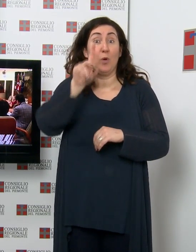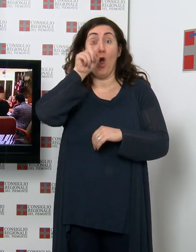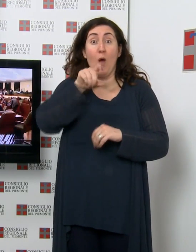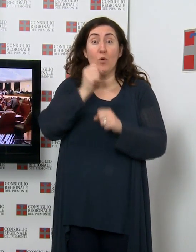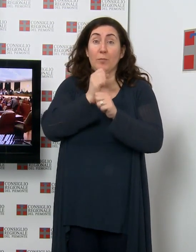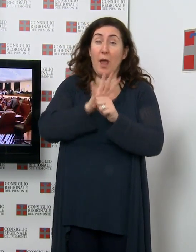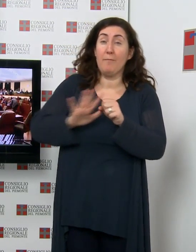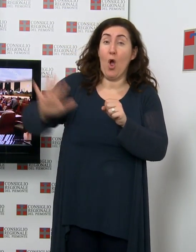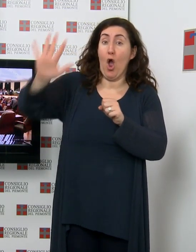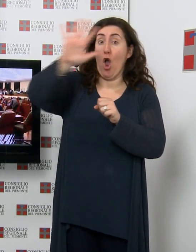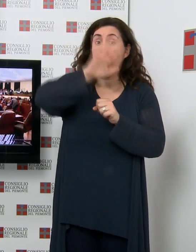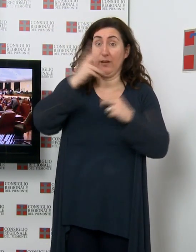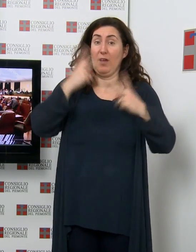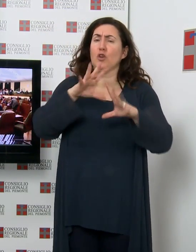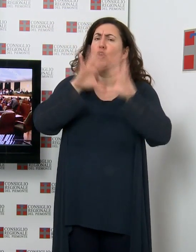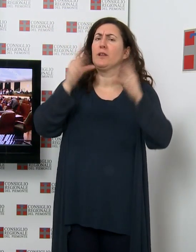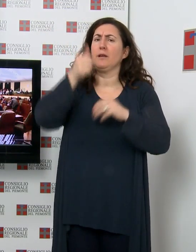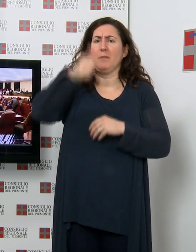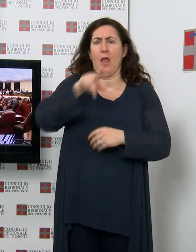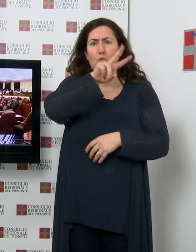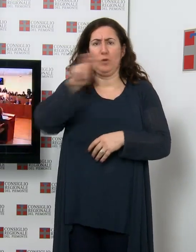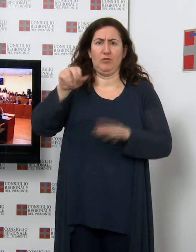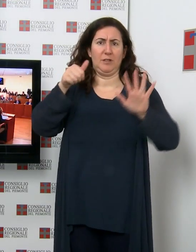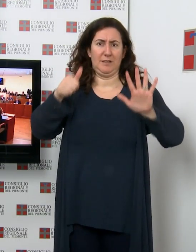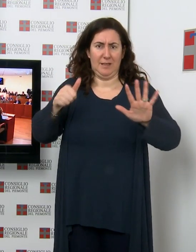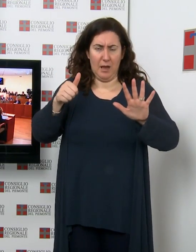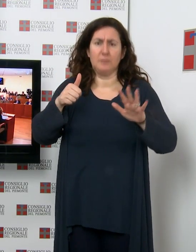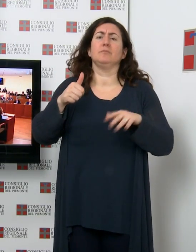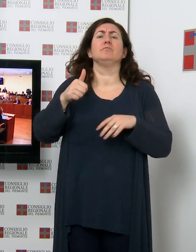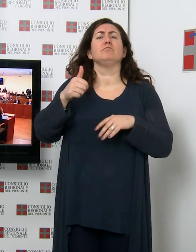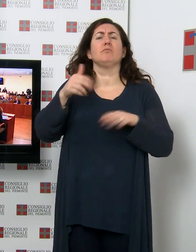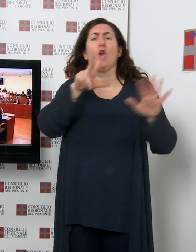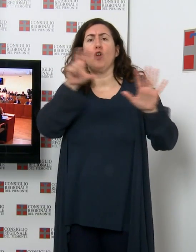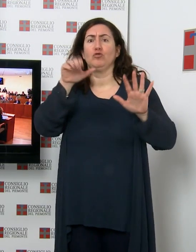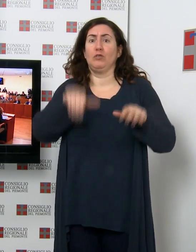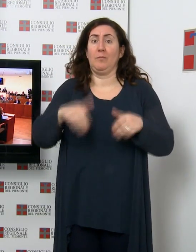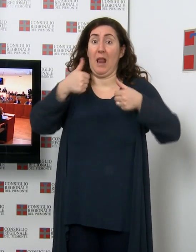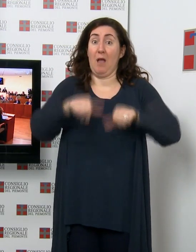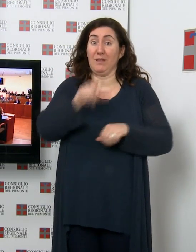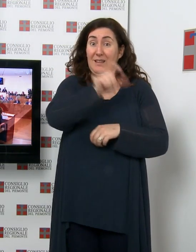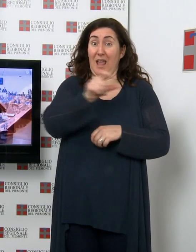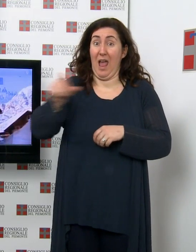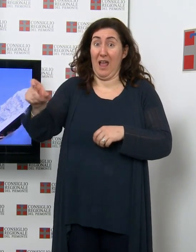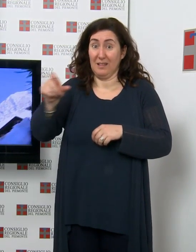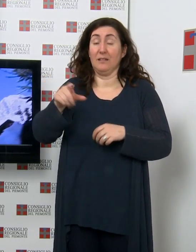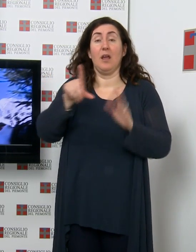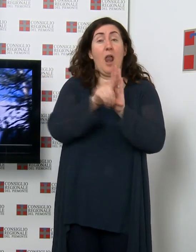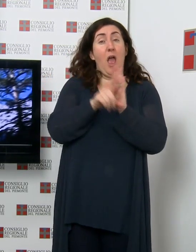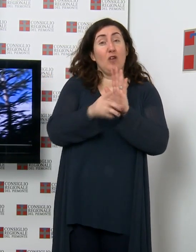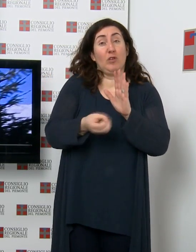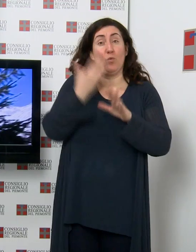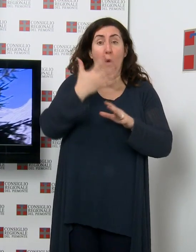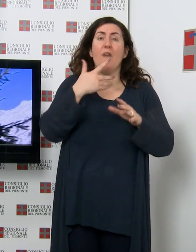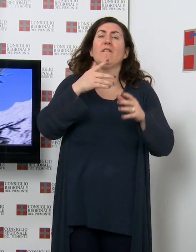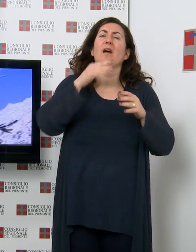su 1.206 e circa 800.000 abitanti. Con la nuova norma i comuni montani che hanno territori contigui, aggregandosi tra loro,